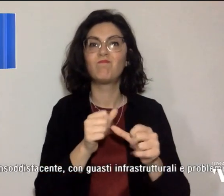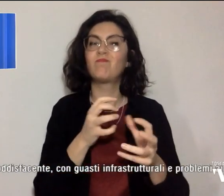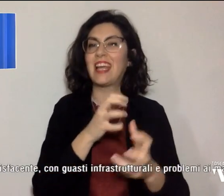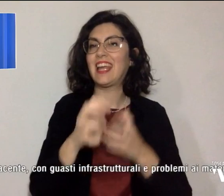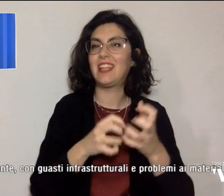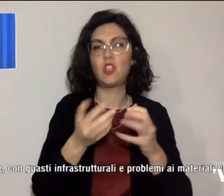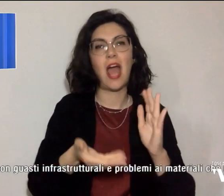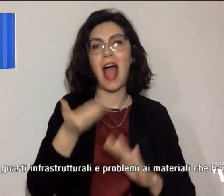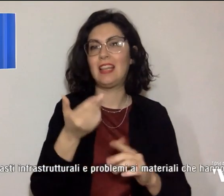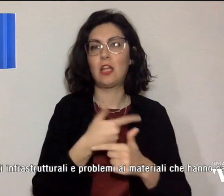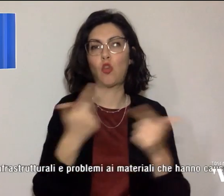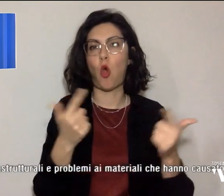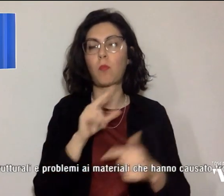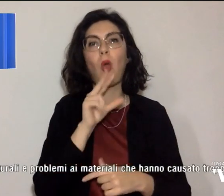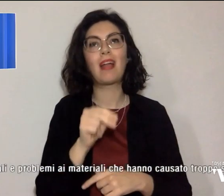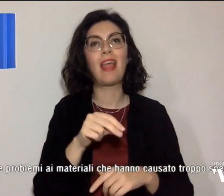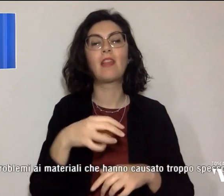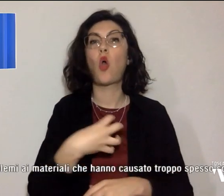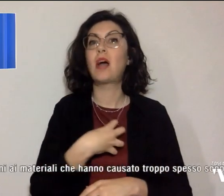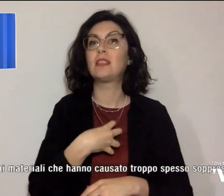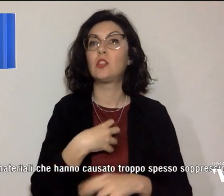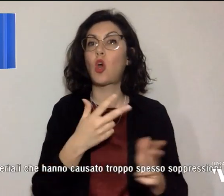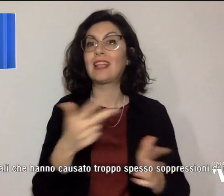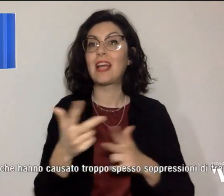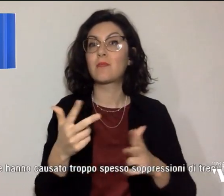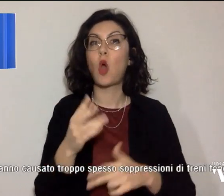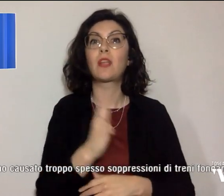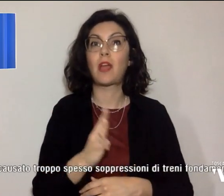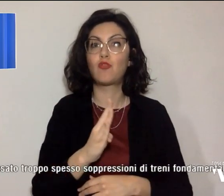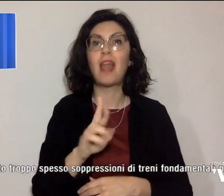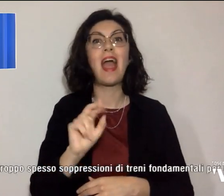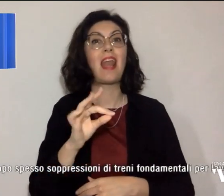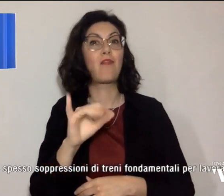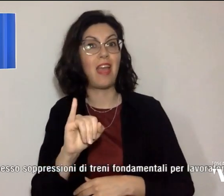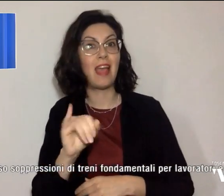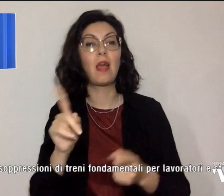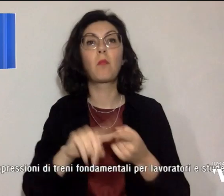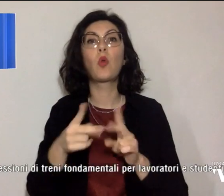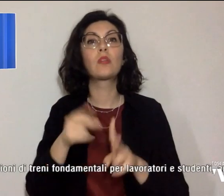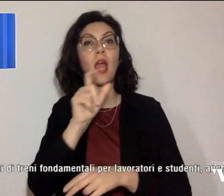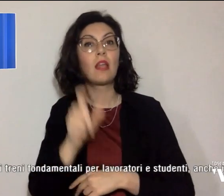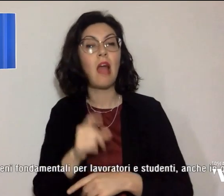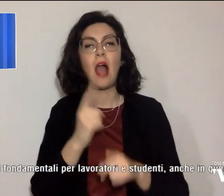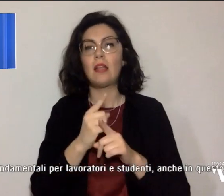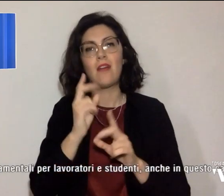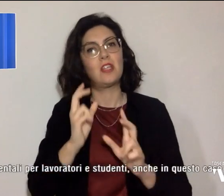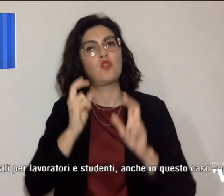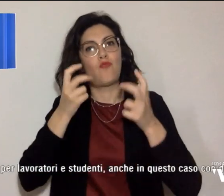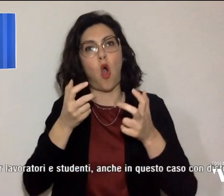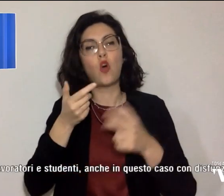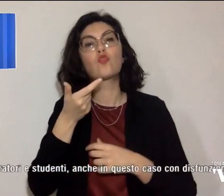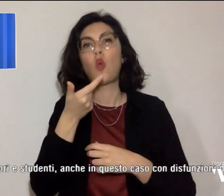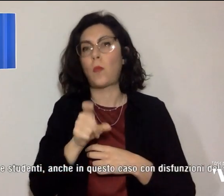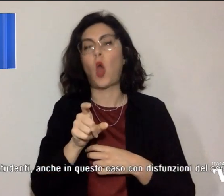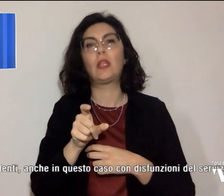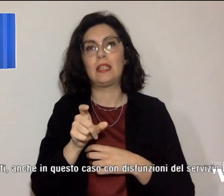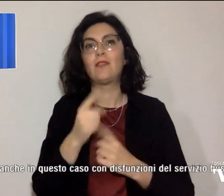ha detto l'assessore ai trasporti Baccelli, RFI e Trenitalia devono fare uno sforzo perché la situazione è davvero